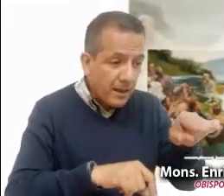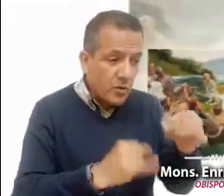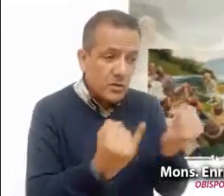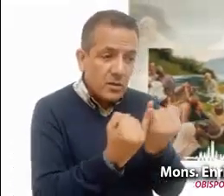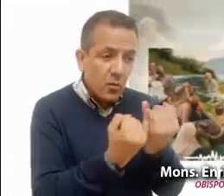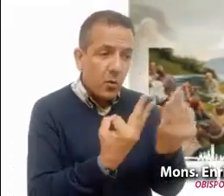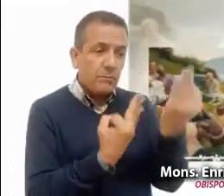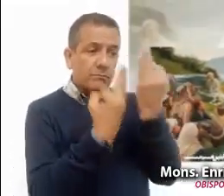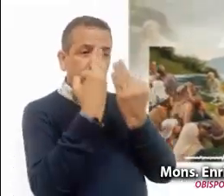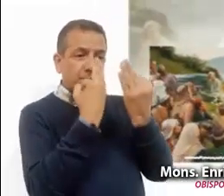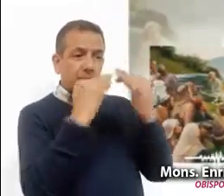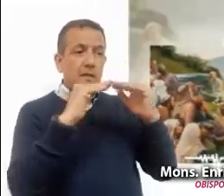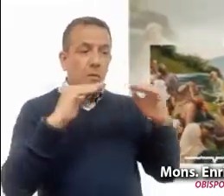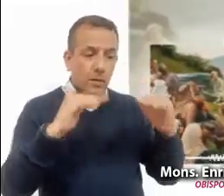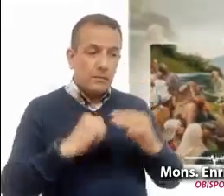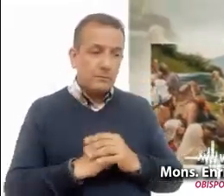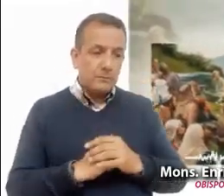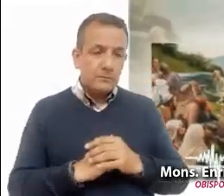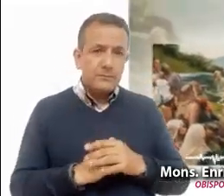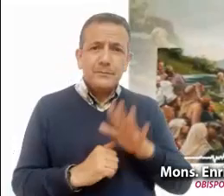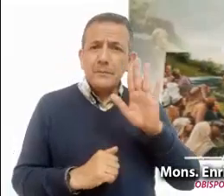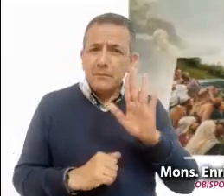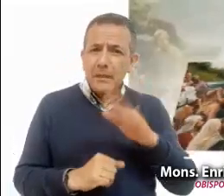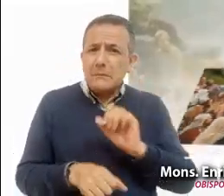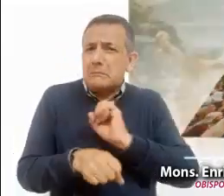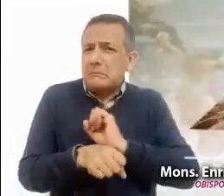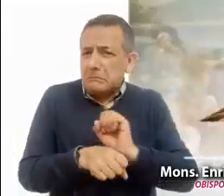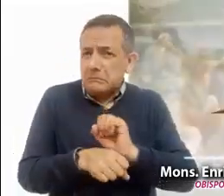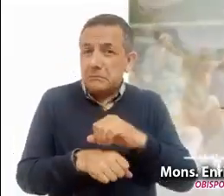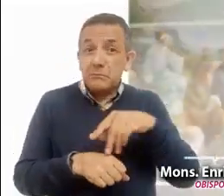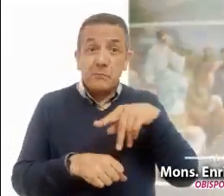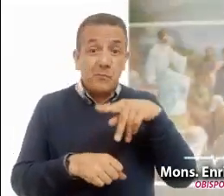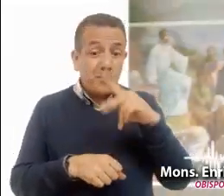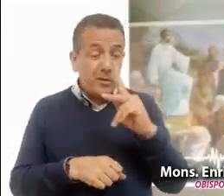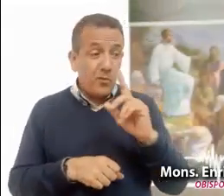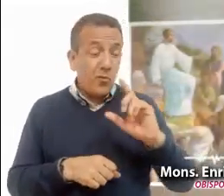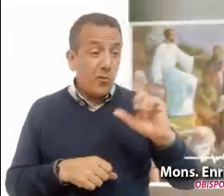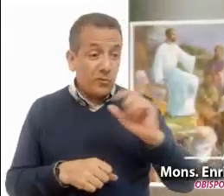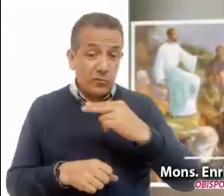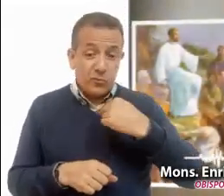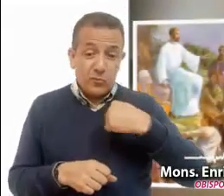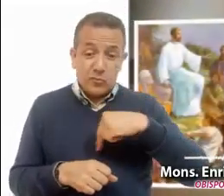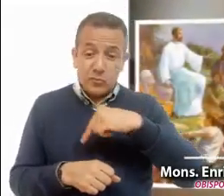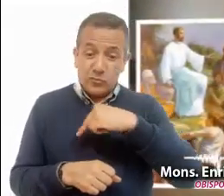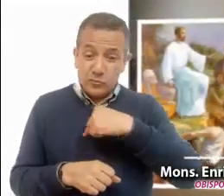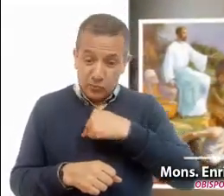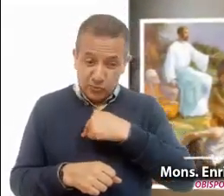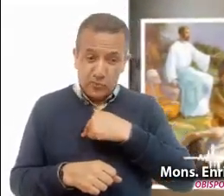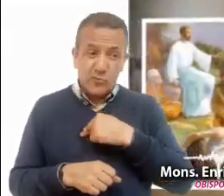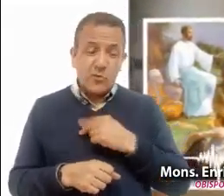traten. Parece muy sencillo, pero cuando la ponemos en práctica,